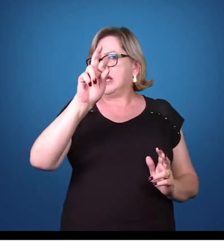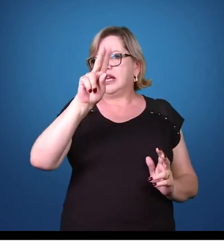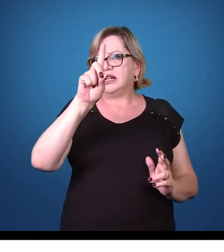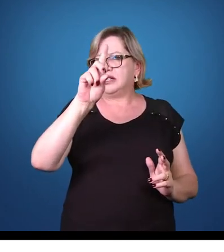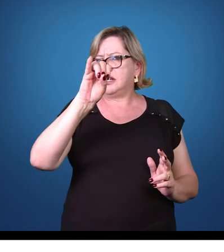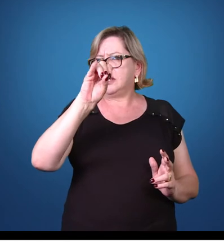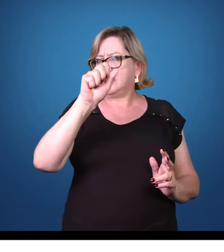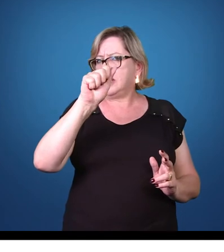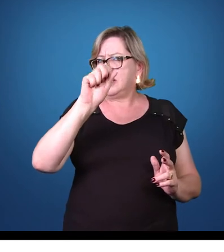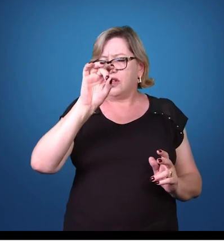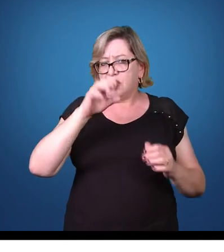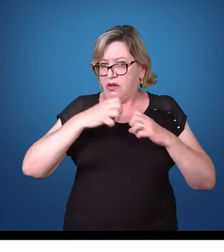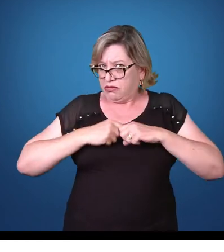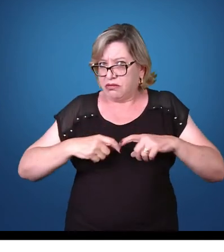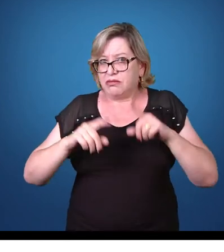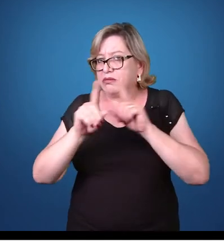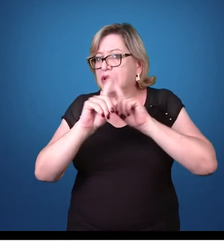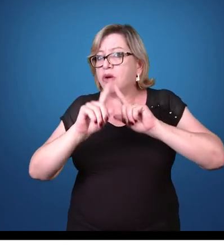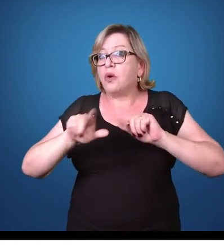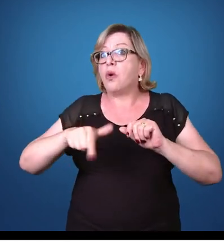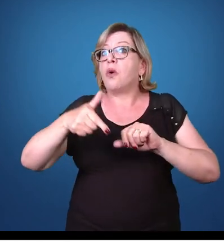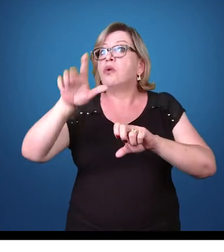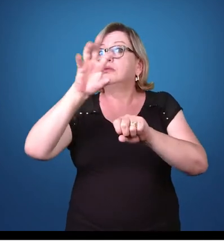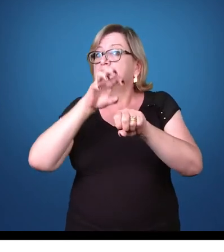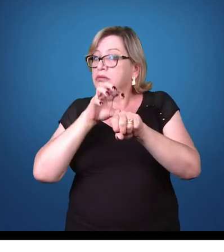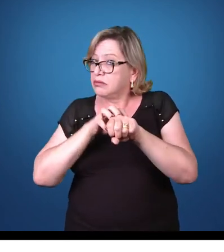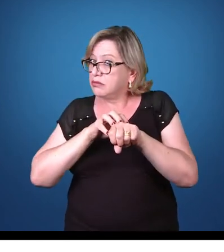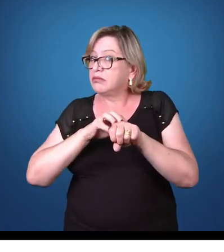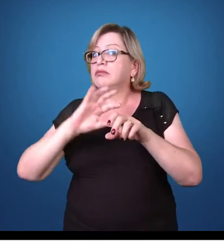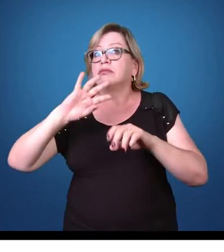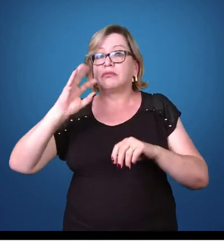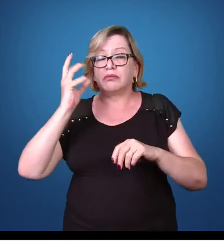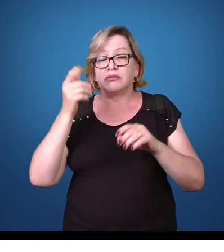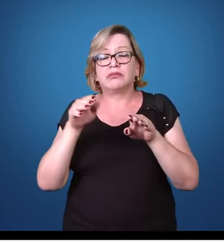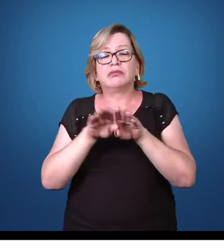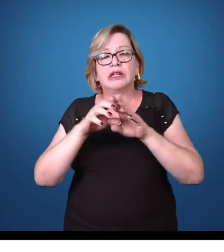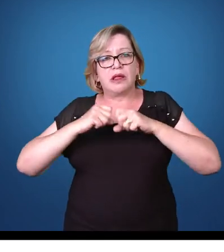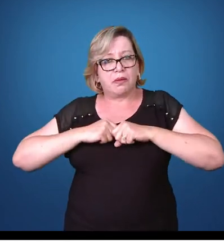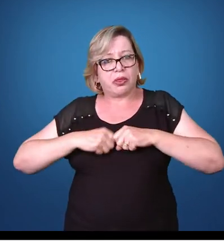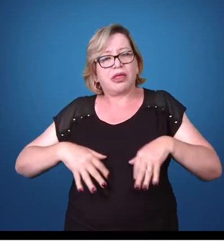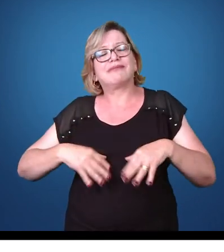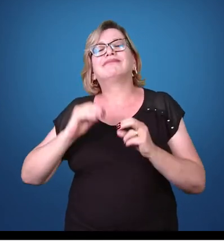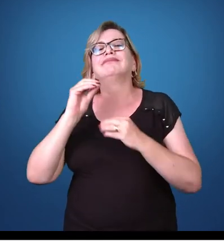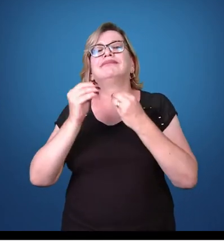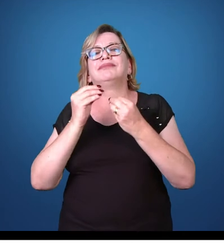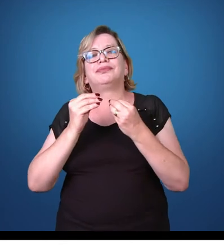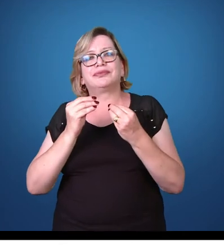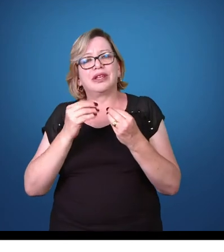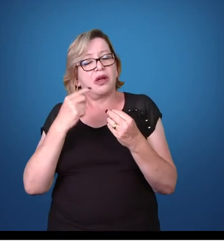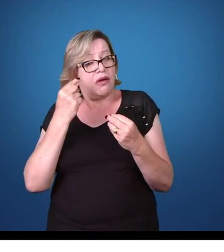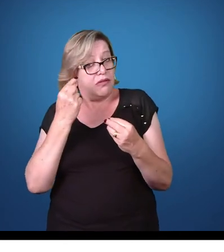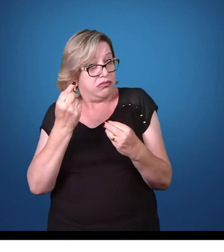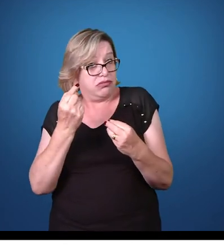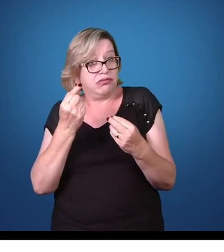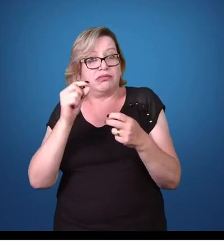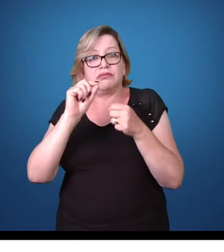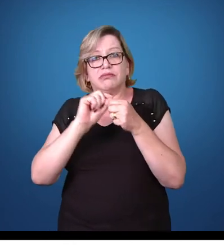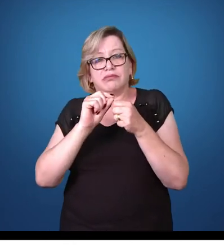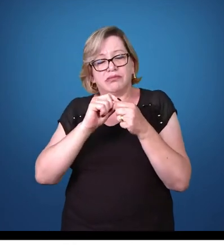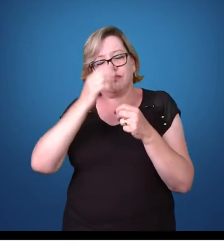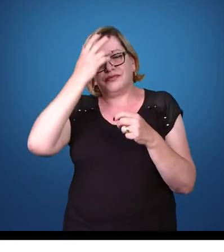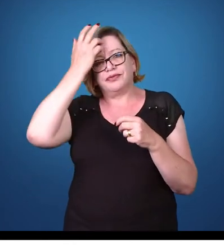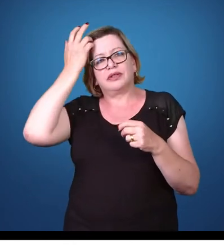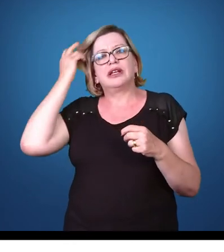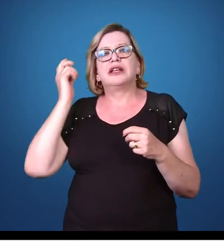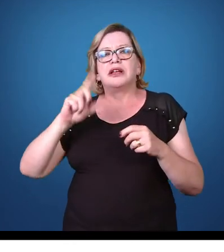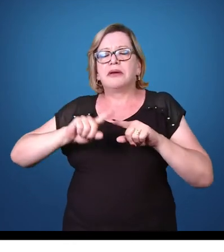Outros parasitas podem causar também esse tipo de diarreia. Então, é uma das causas, essa espécie